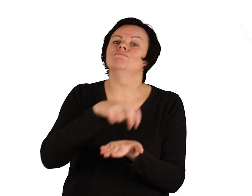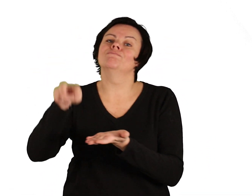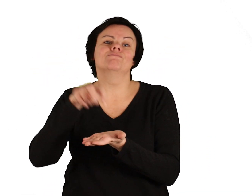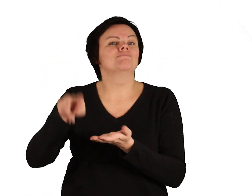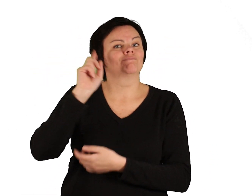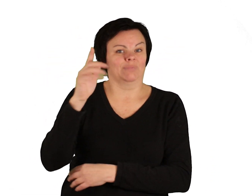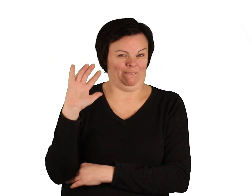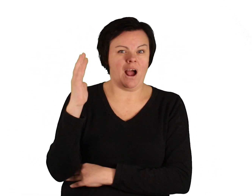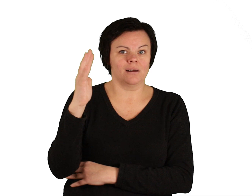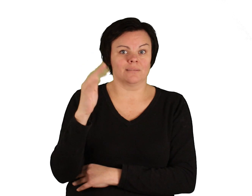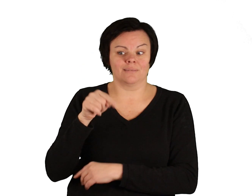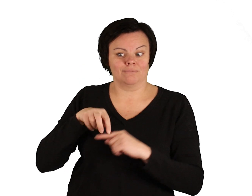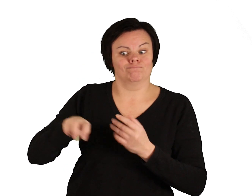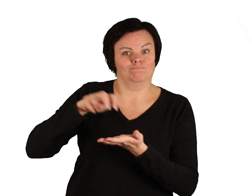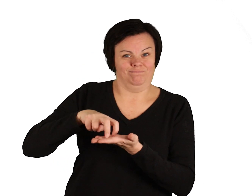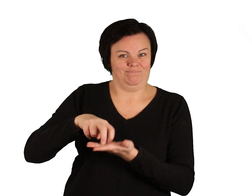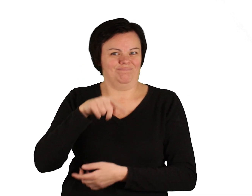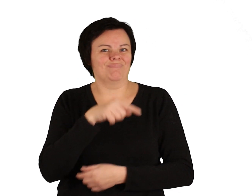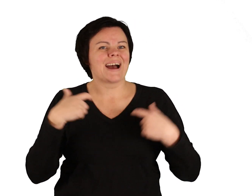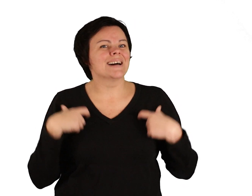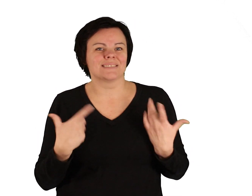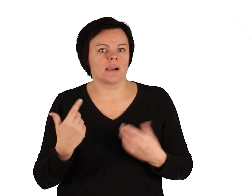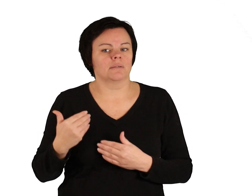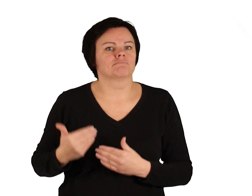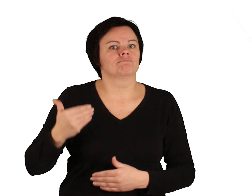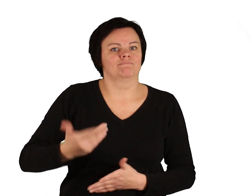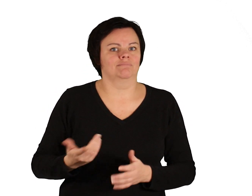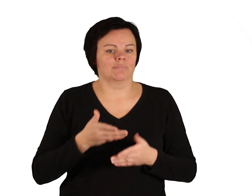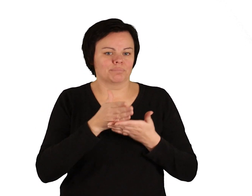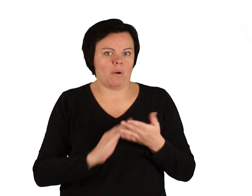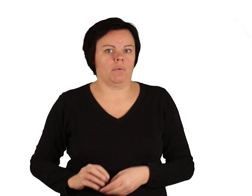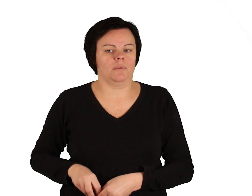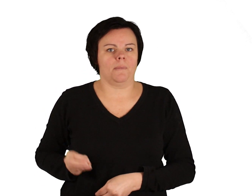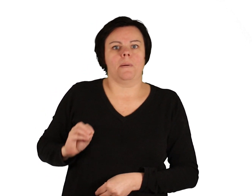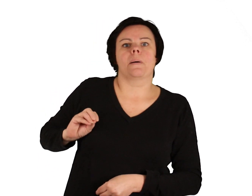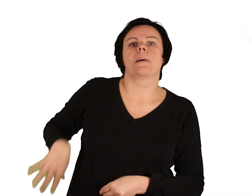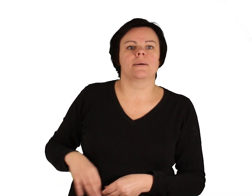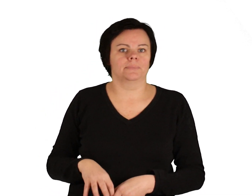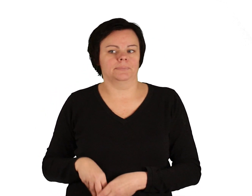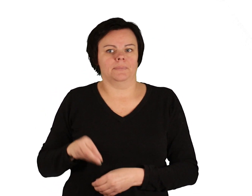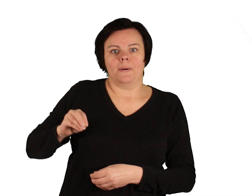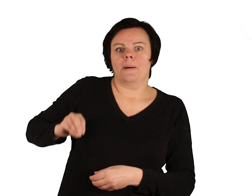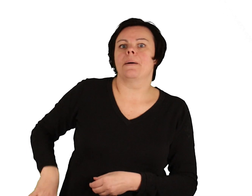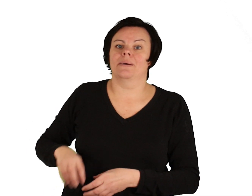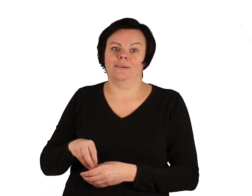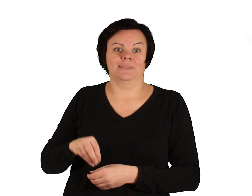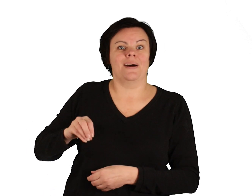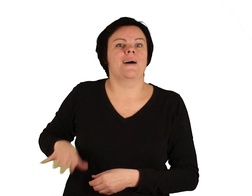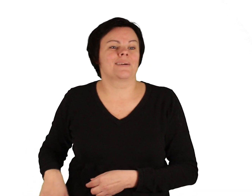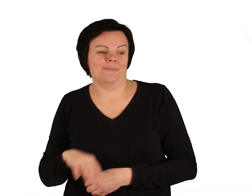Wald gingen, bröselte er immer wieder kleine Stückchen des Brotes auf den Weg. So finden wir den Weg